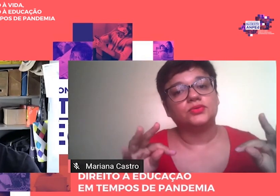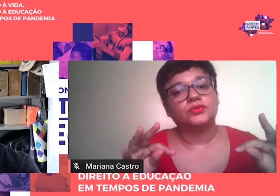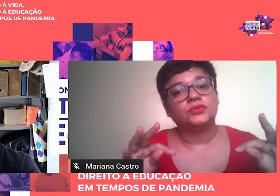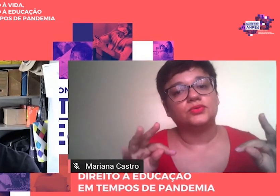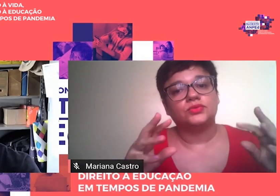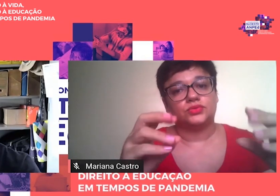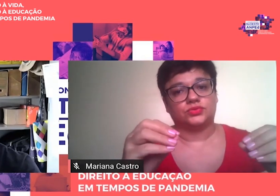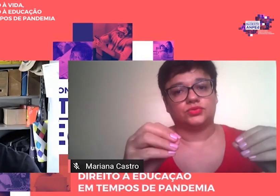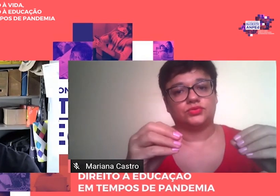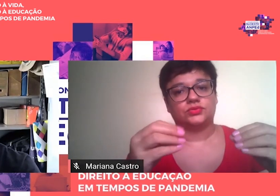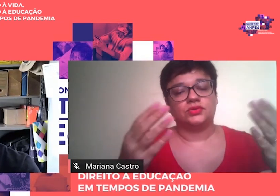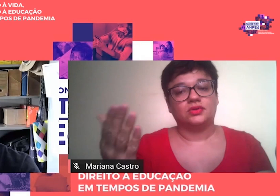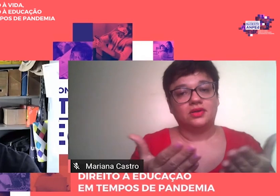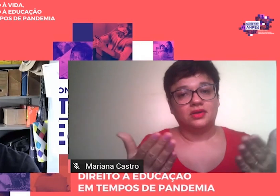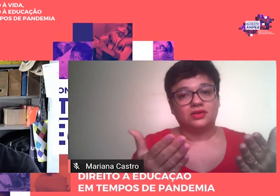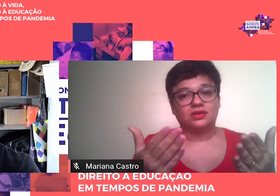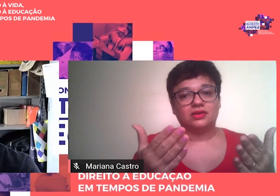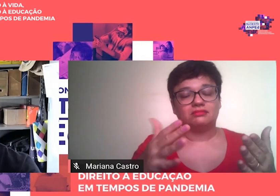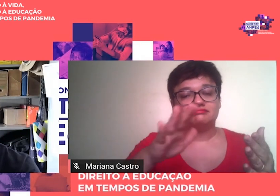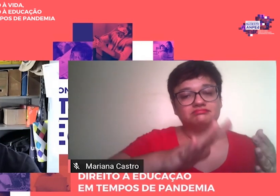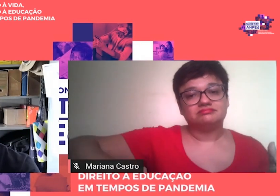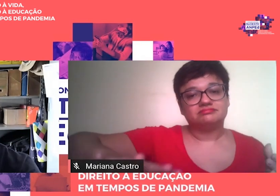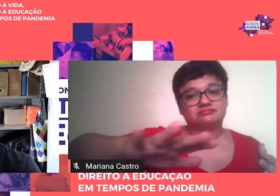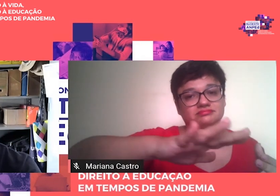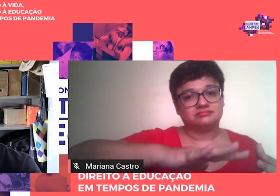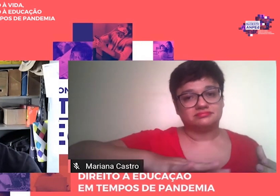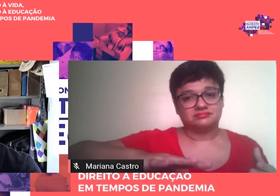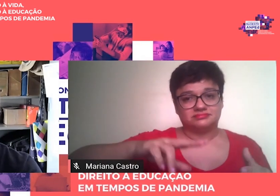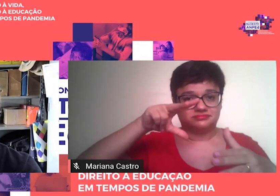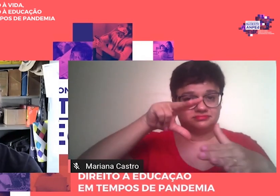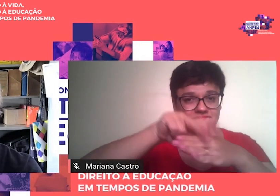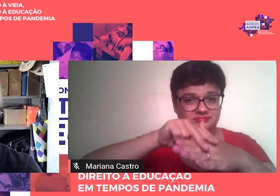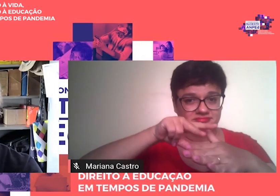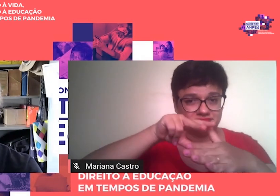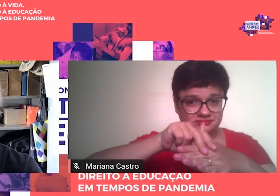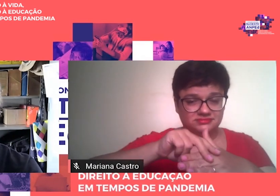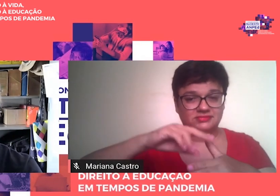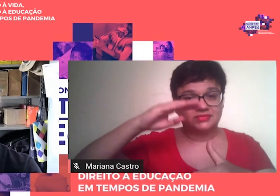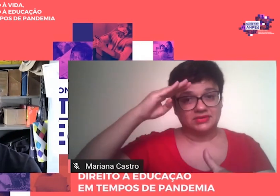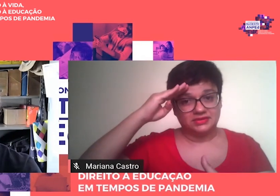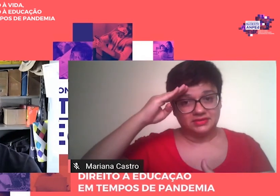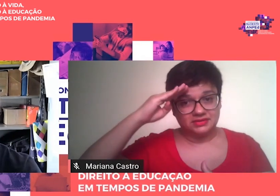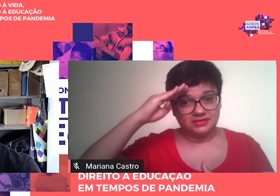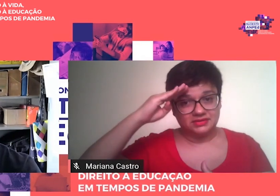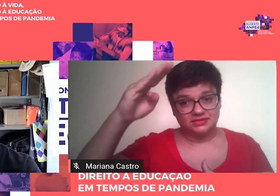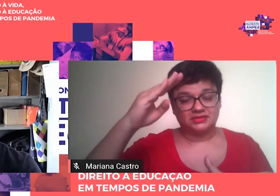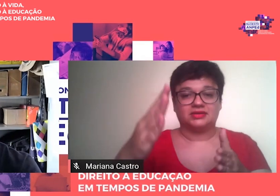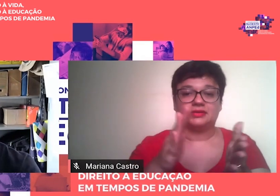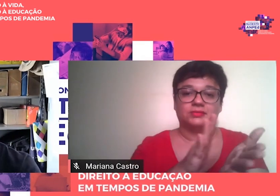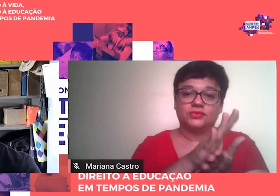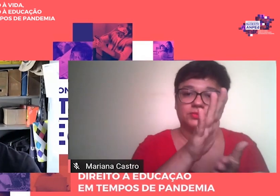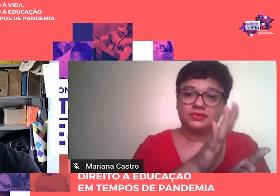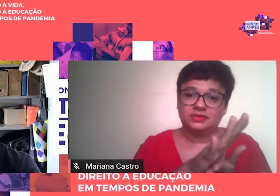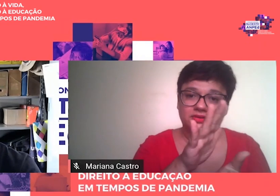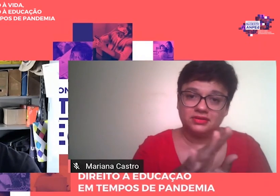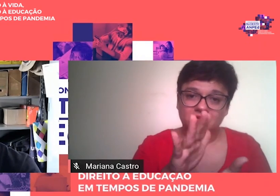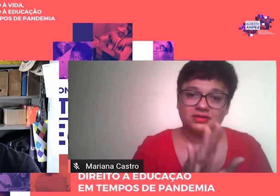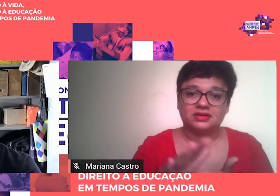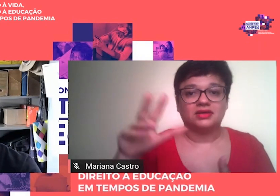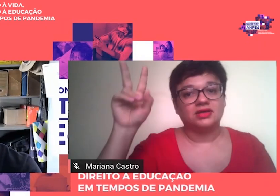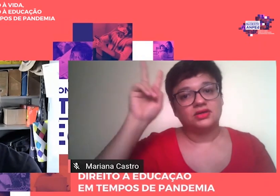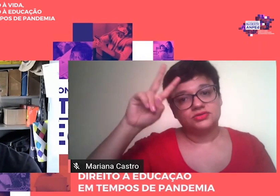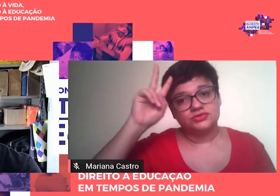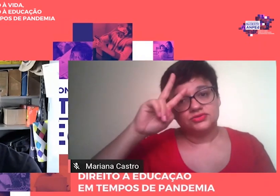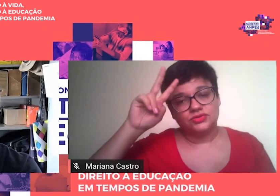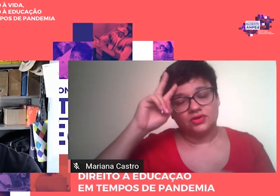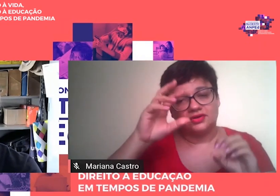tendência dominante no meio acadêmico e editorial de privilegiar a publicação de coletâneas de história da educação,